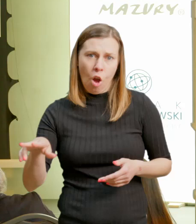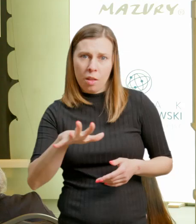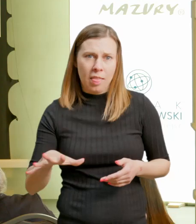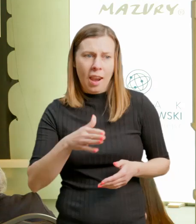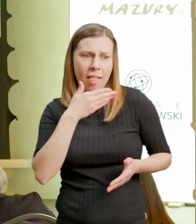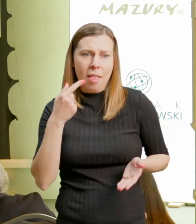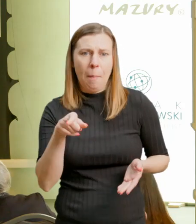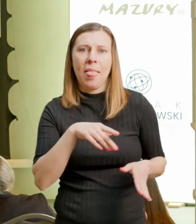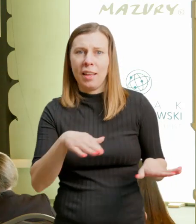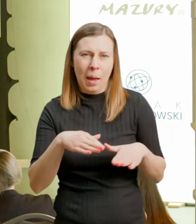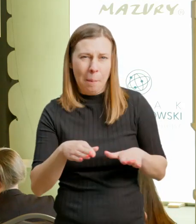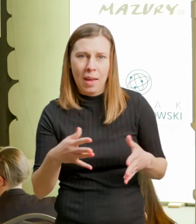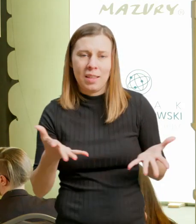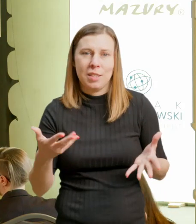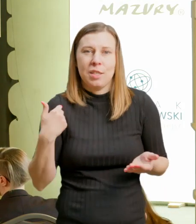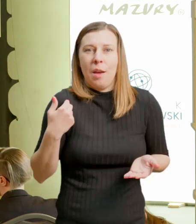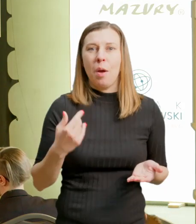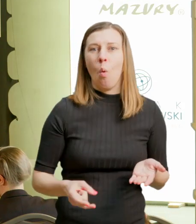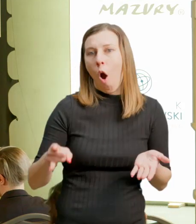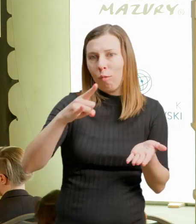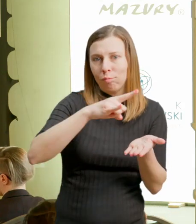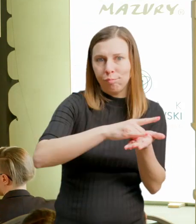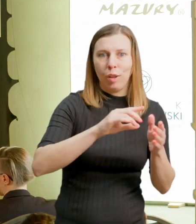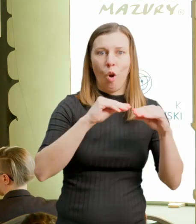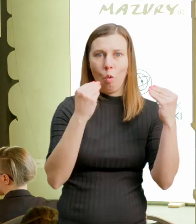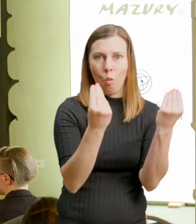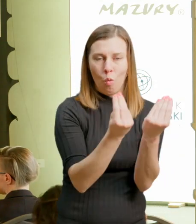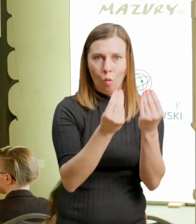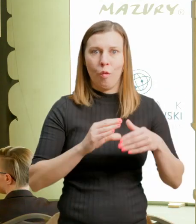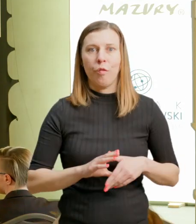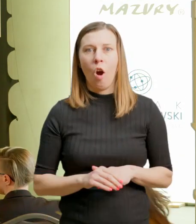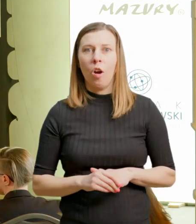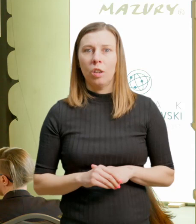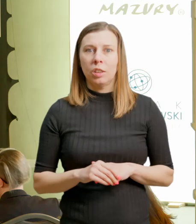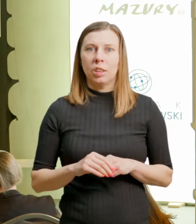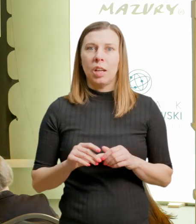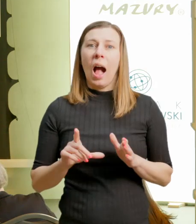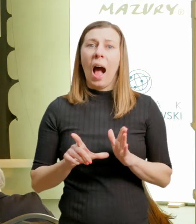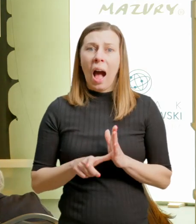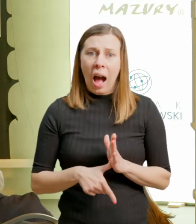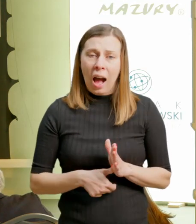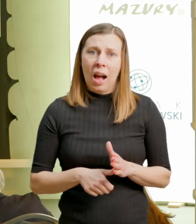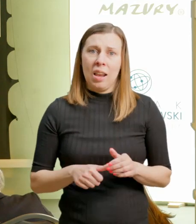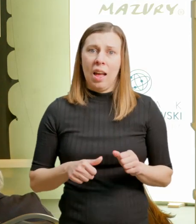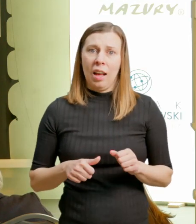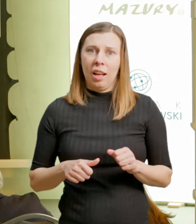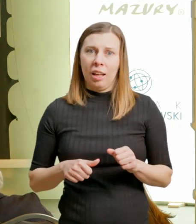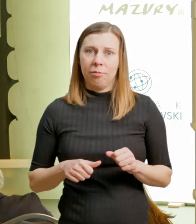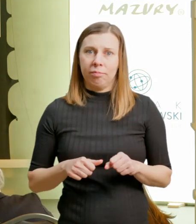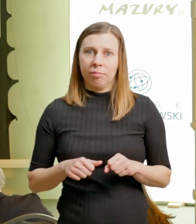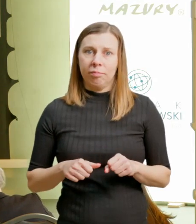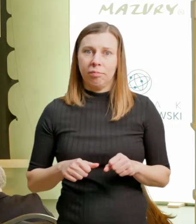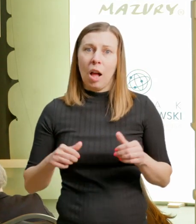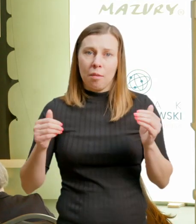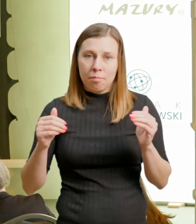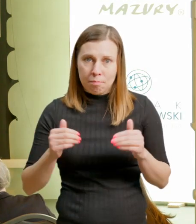też możliwość tego, żebyśmy odnajdywali inne ciekawe miejsca, chociażby piramida w Rapie,